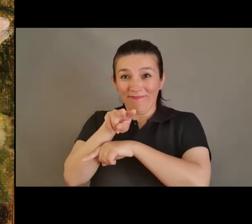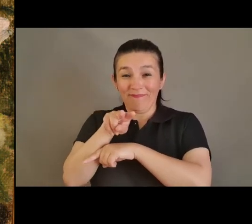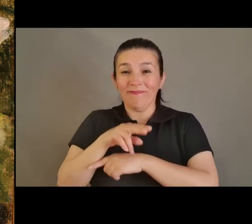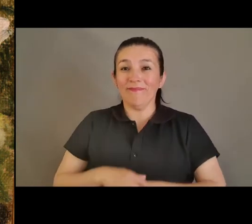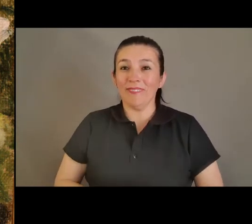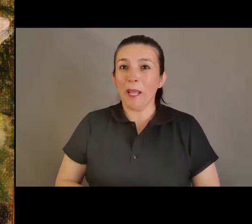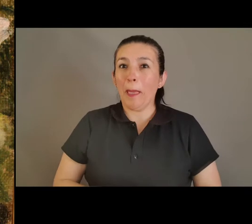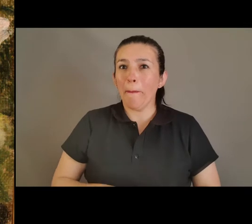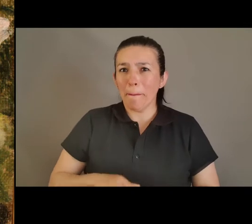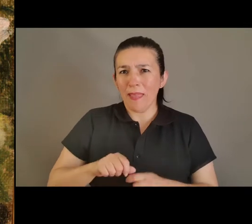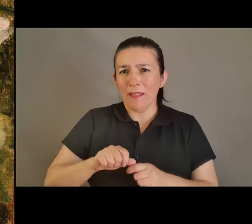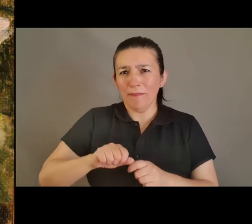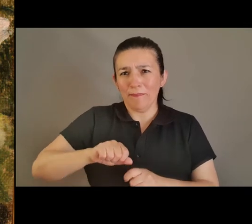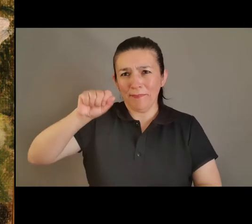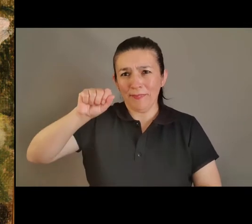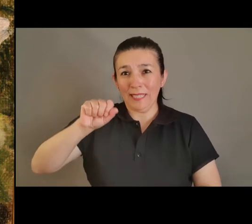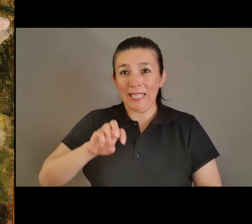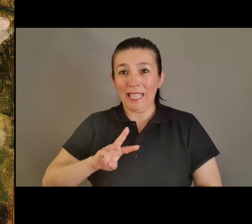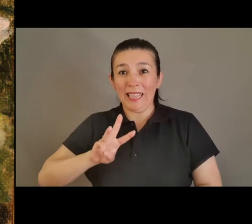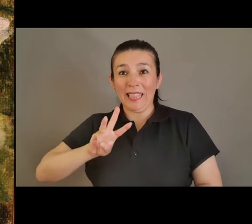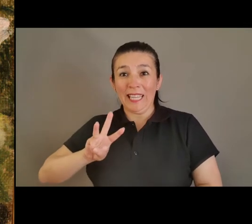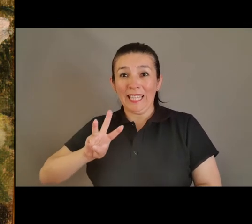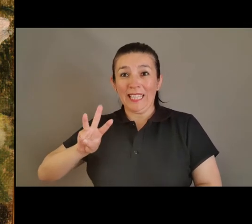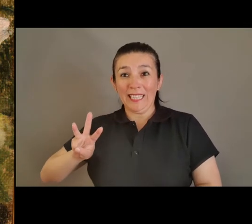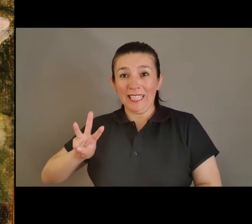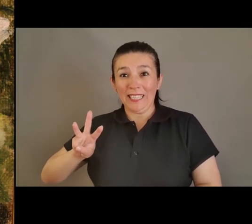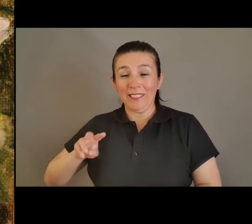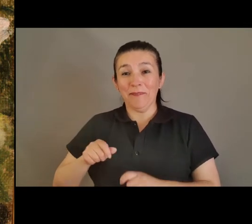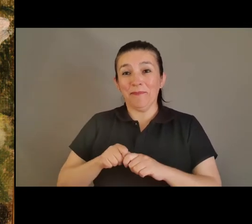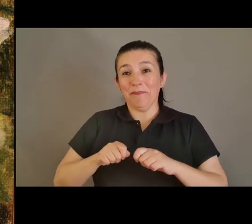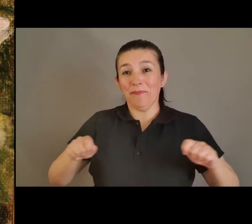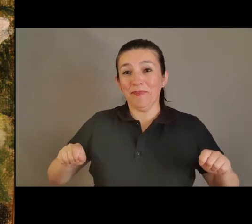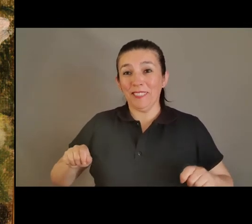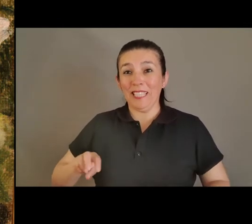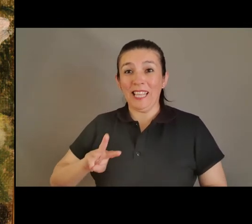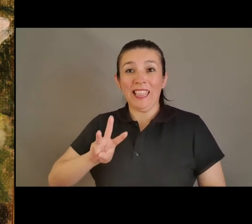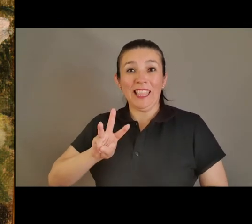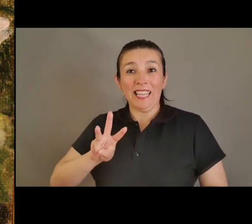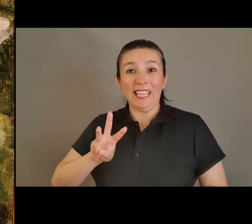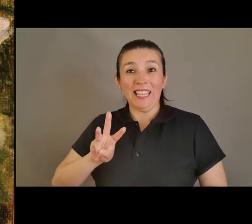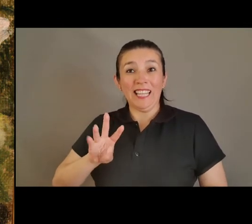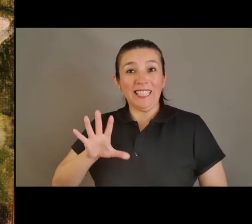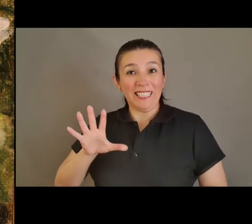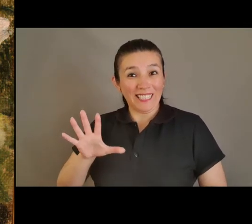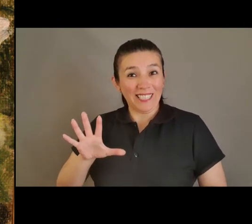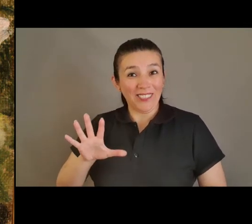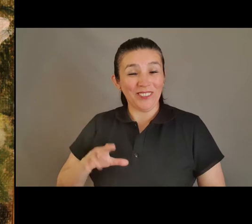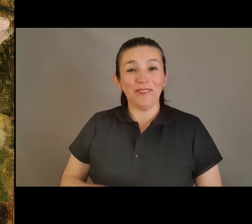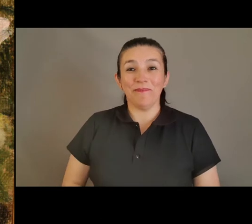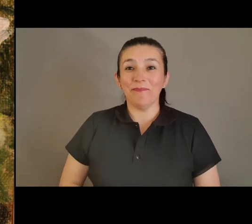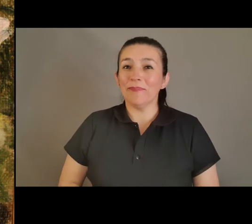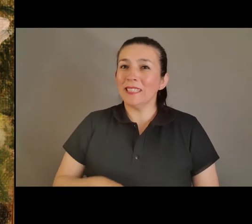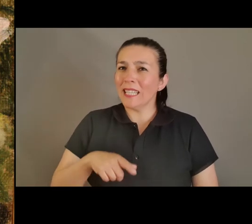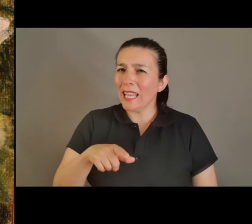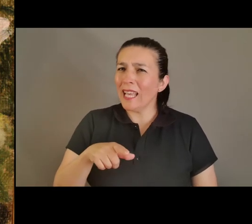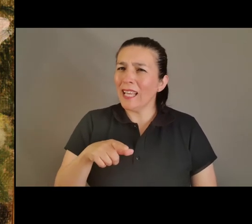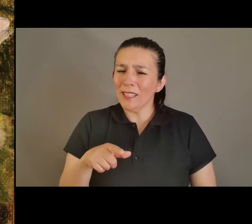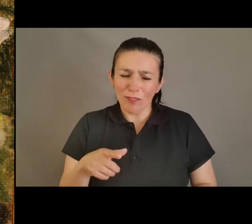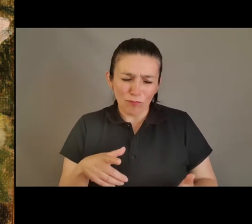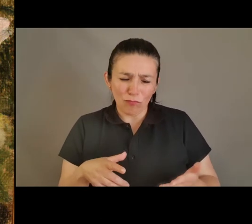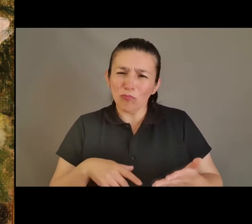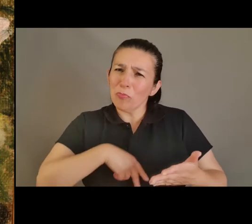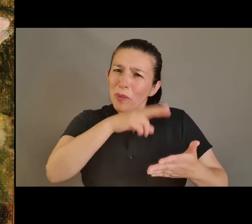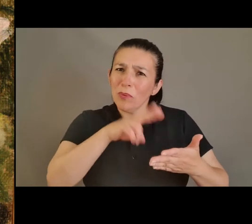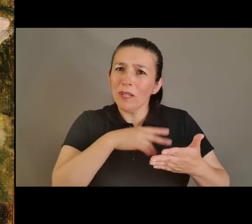horizontal, midiendo 33 centímetros de alto por 35 centímetros de ancho. Esta es una